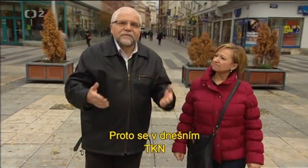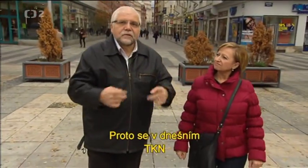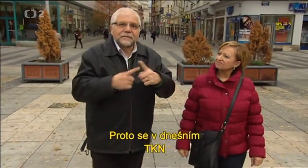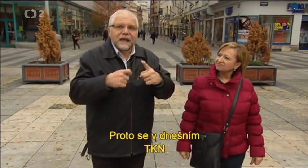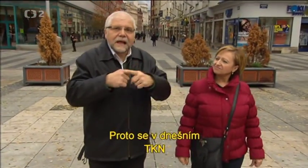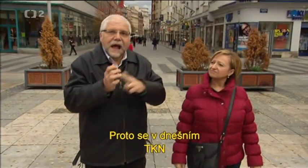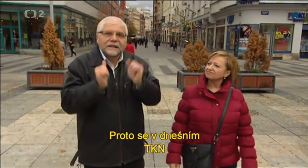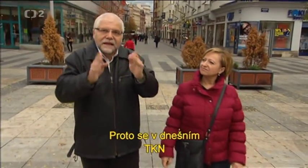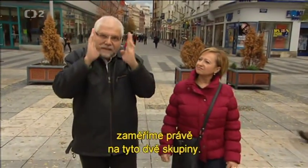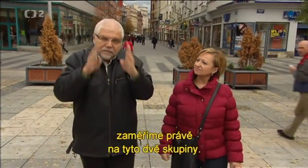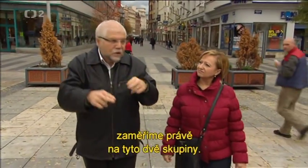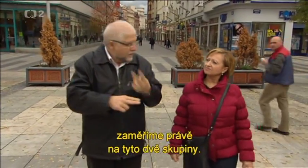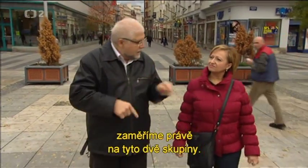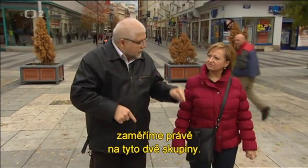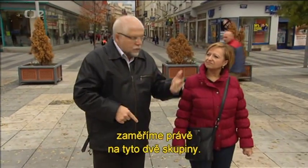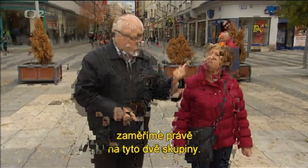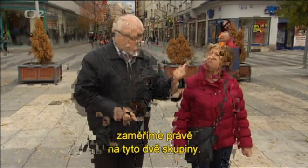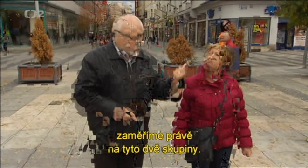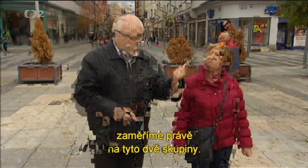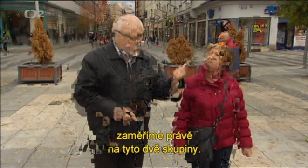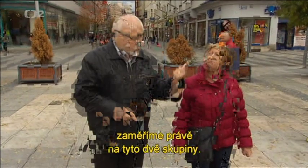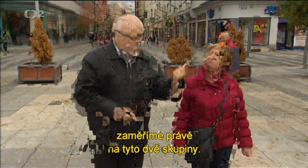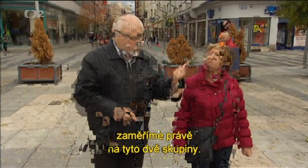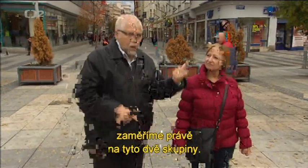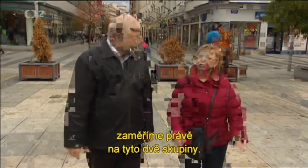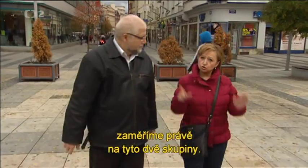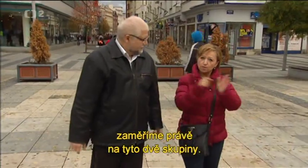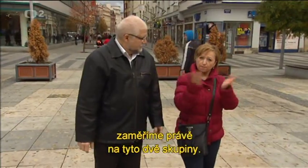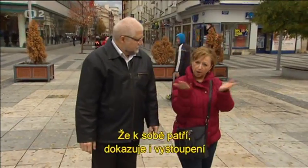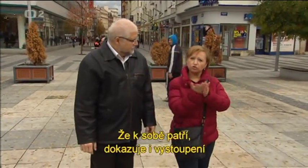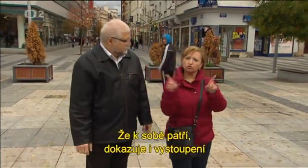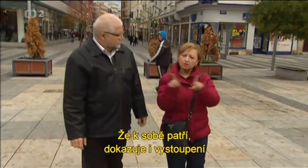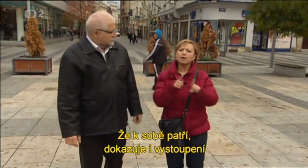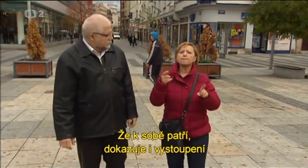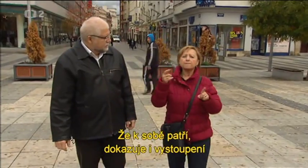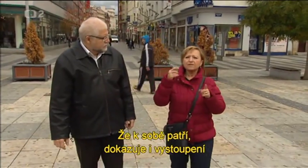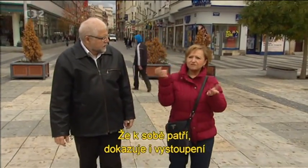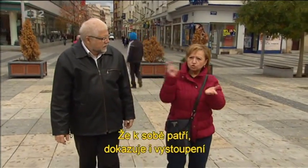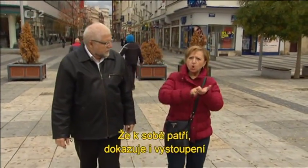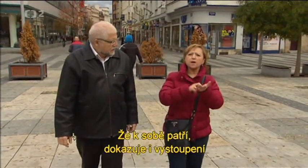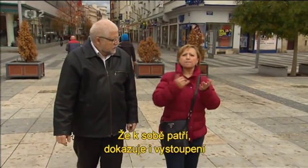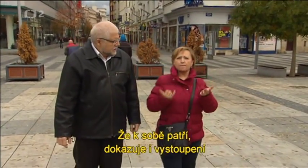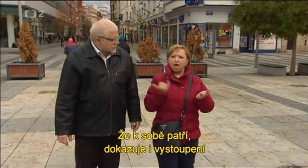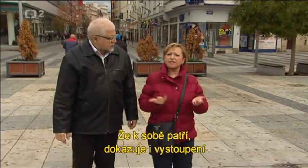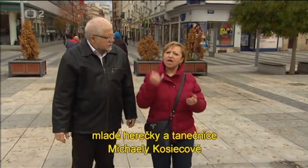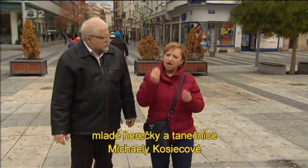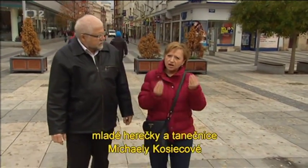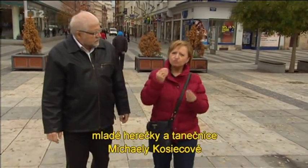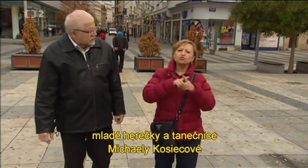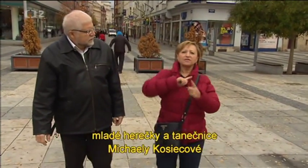dnešním TKN zaměří... ...skupiny. Že k sobě patří, dokazuje i vystoupení mladé herečky